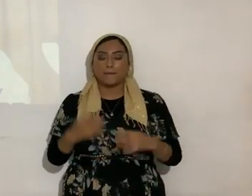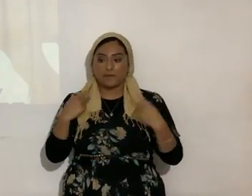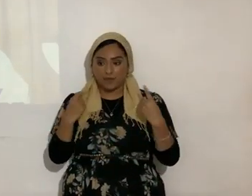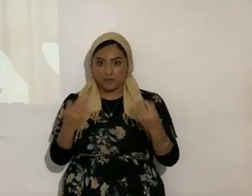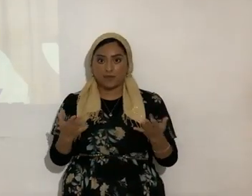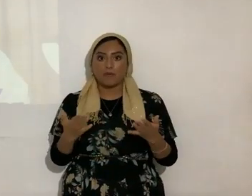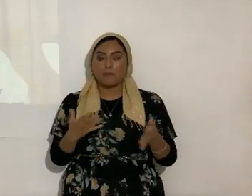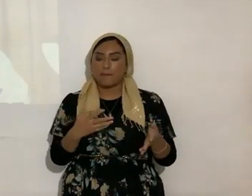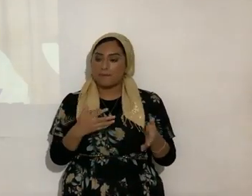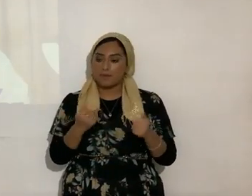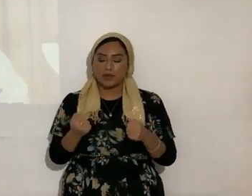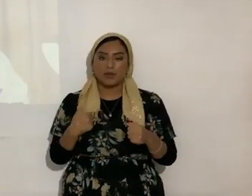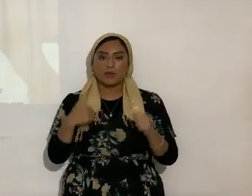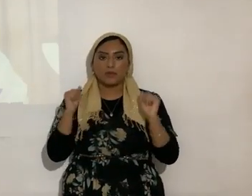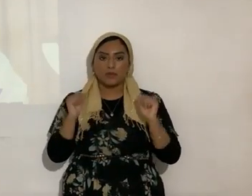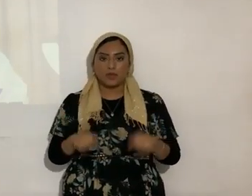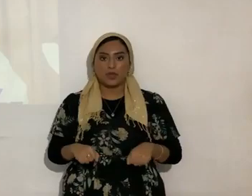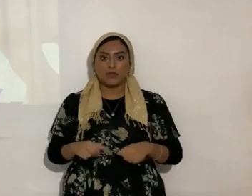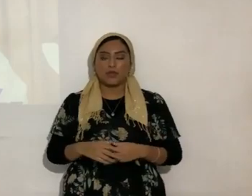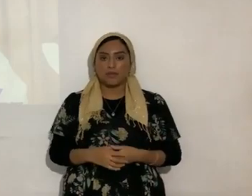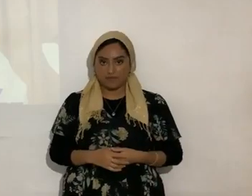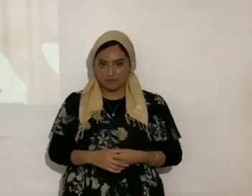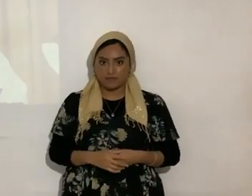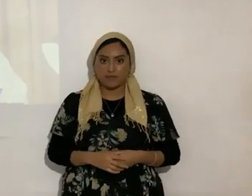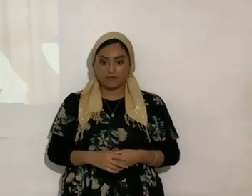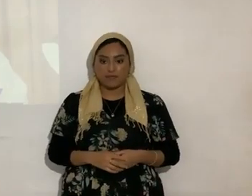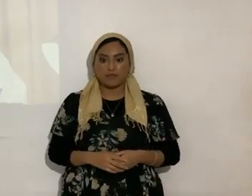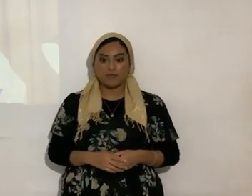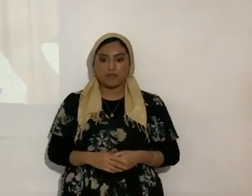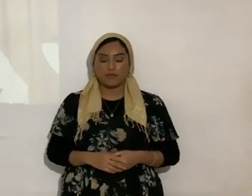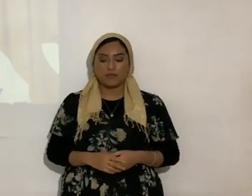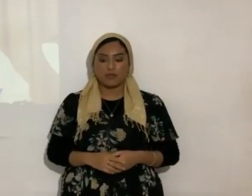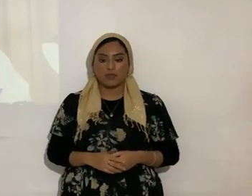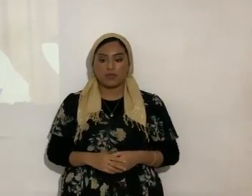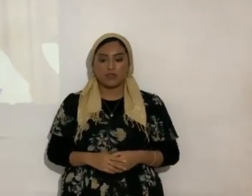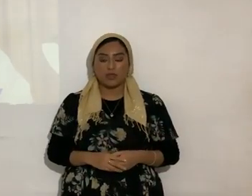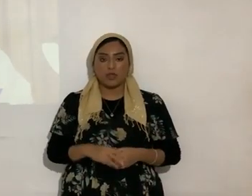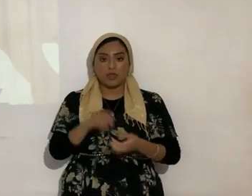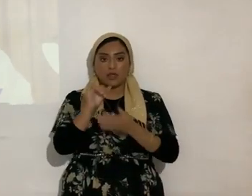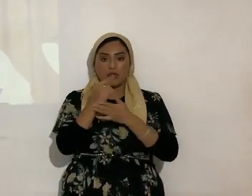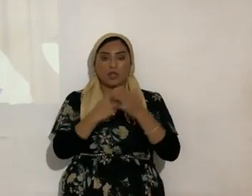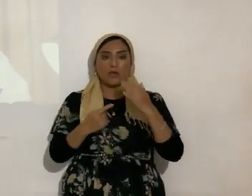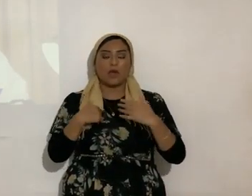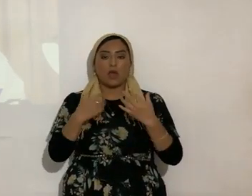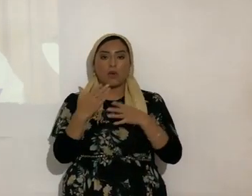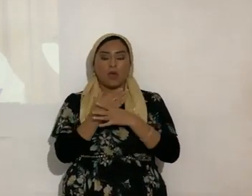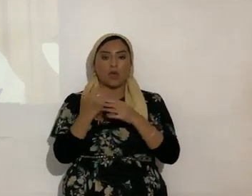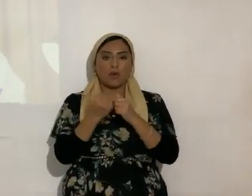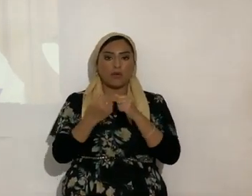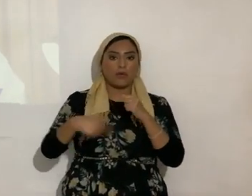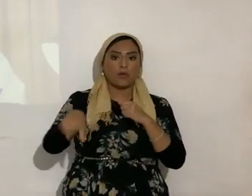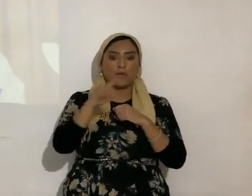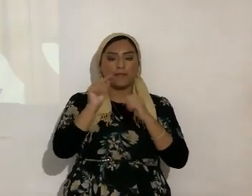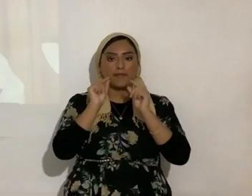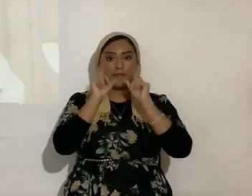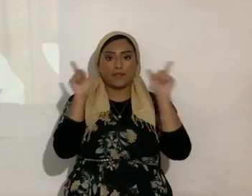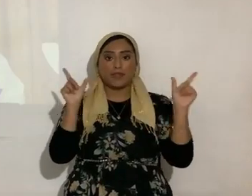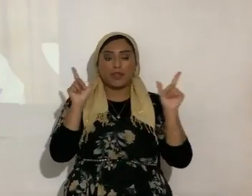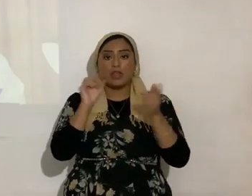más pronto que se pueda, ¿de acuerdo?, bueno, eso es lo que yo quería comentarles, como sorpresa, porque así alcanzamos más